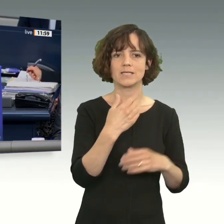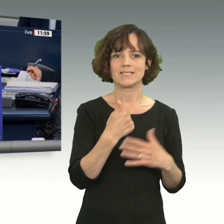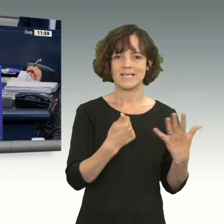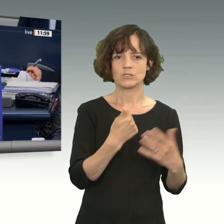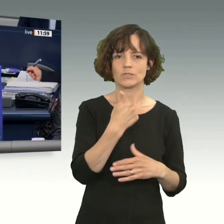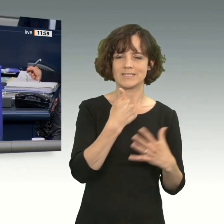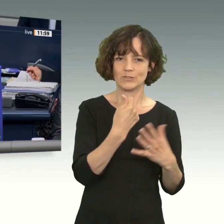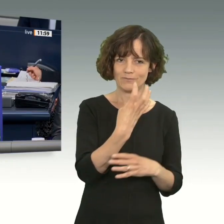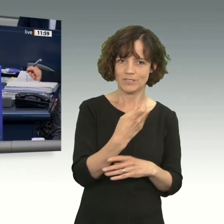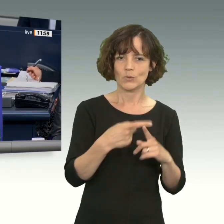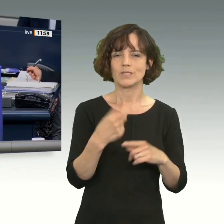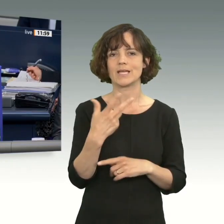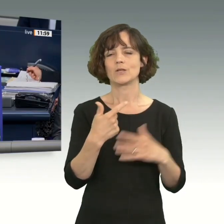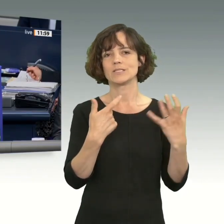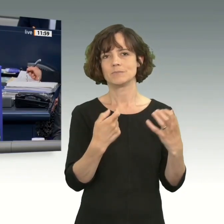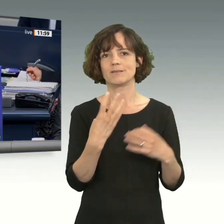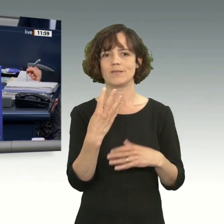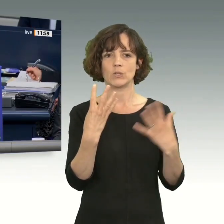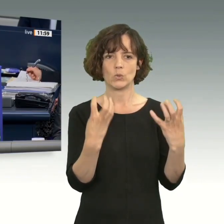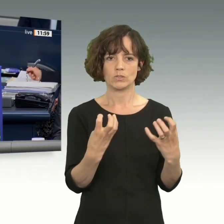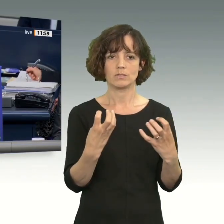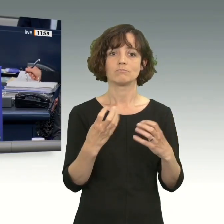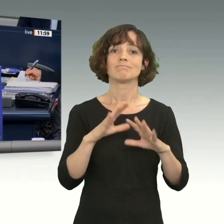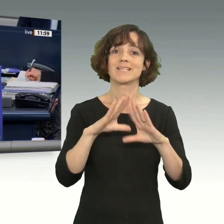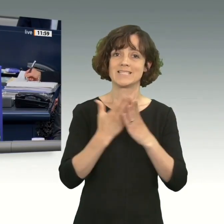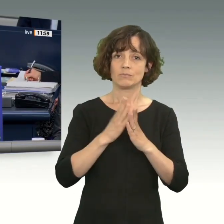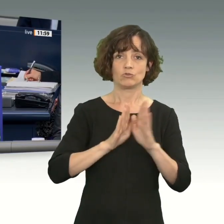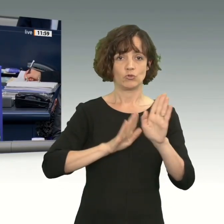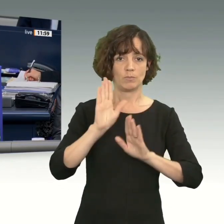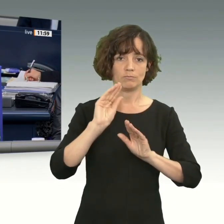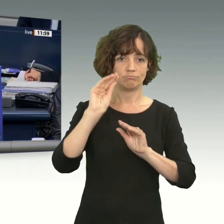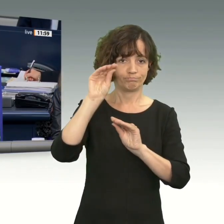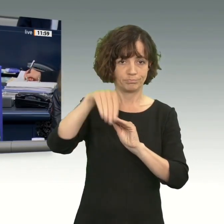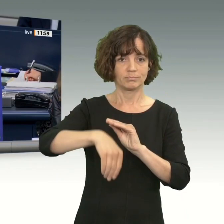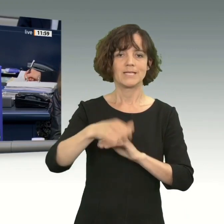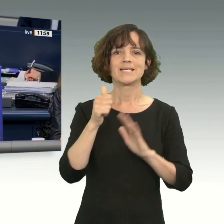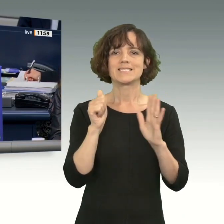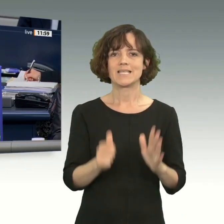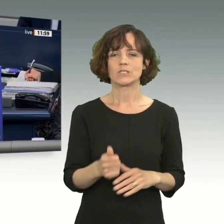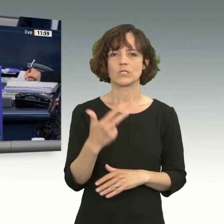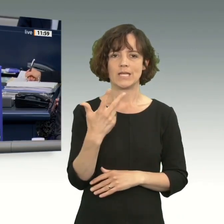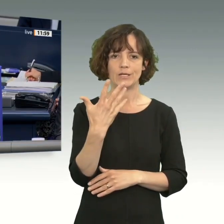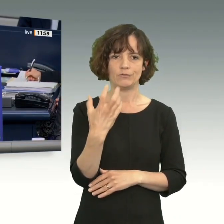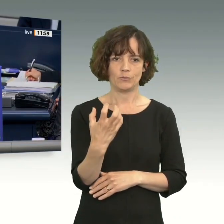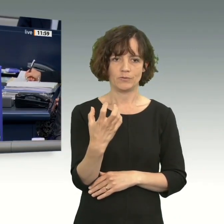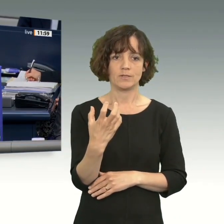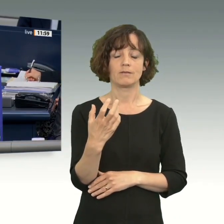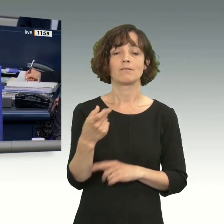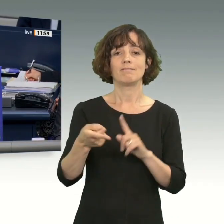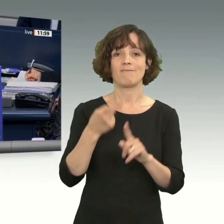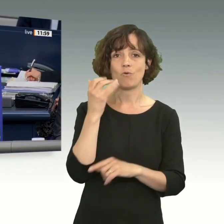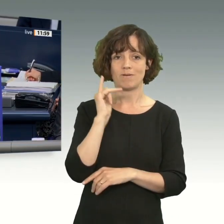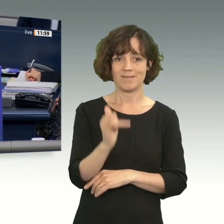73 94. Es wurden abgegeben 653 Stimmen. Mit Ja haben gestimmt